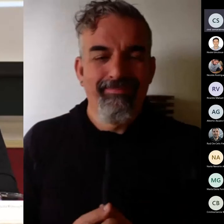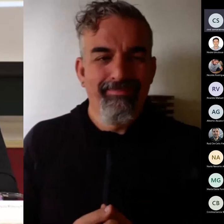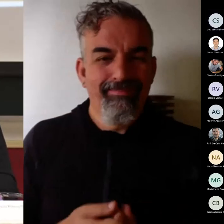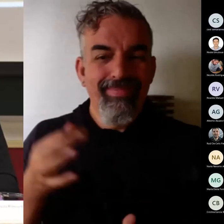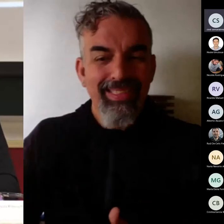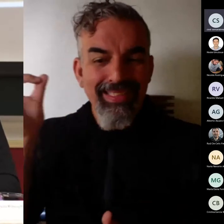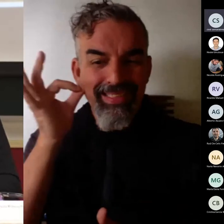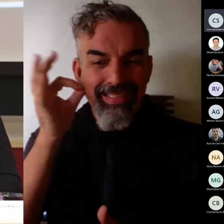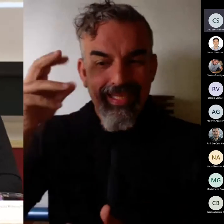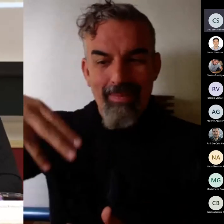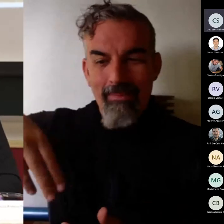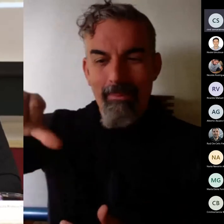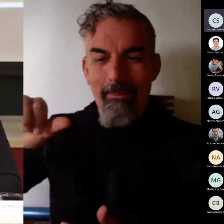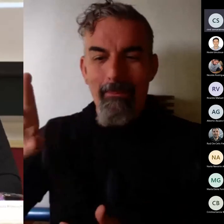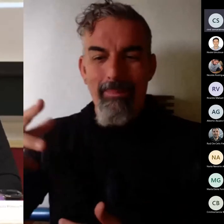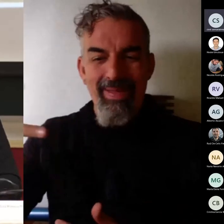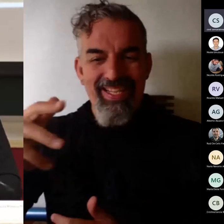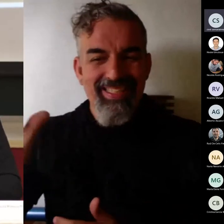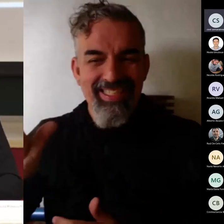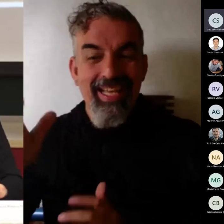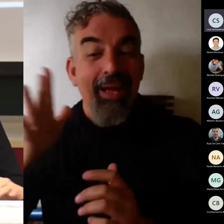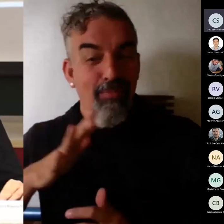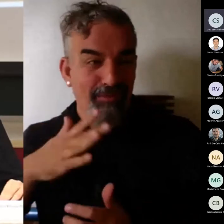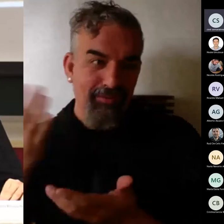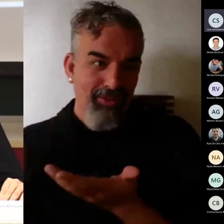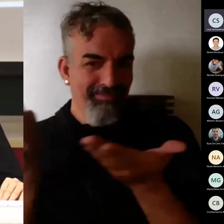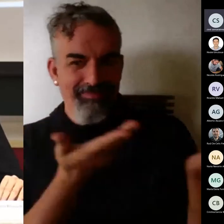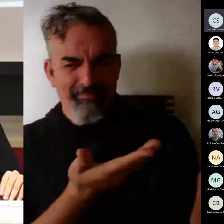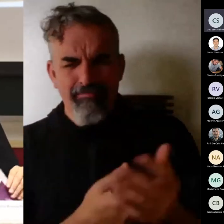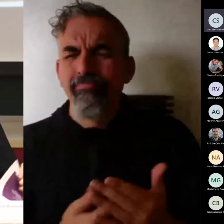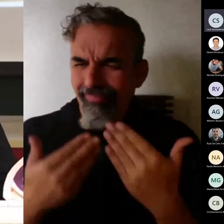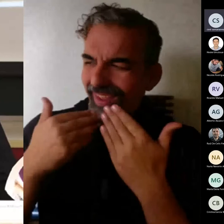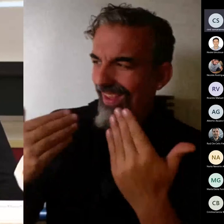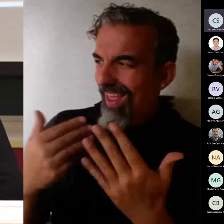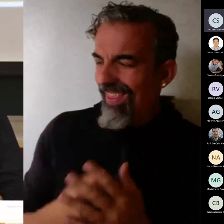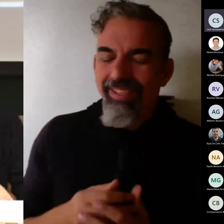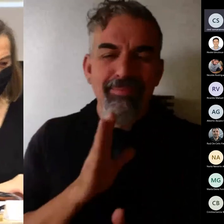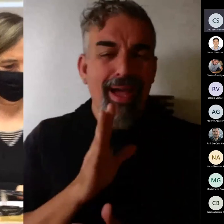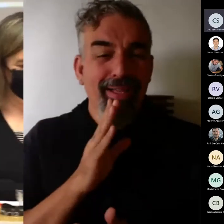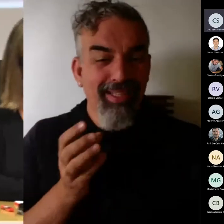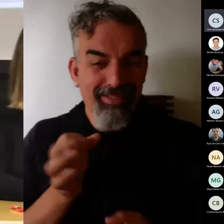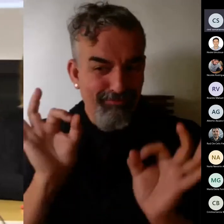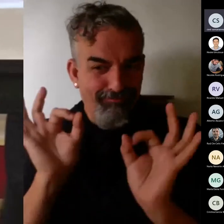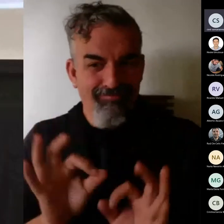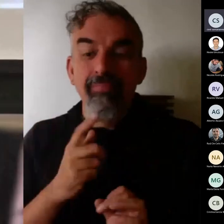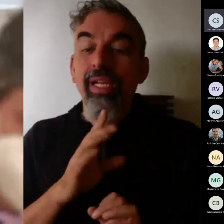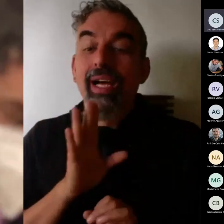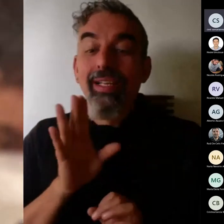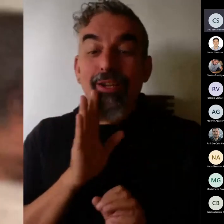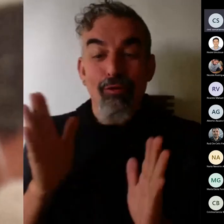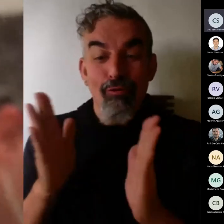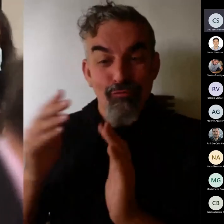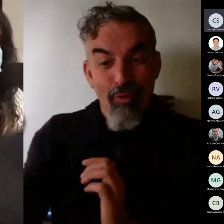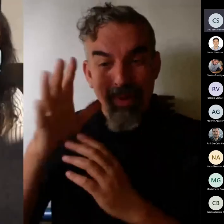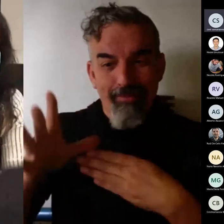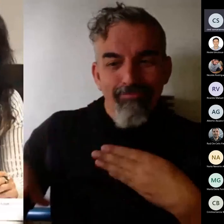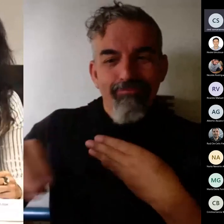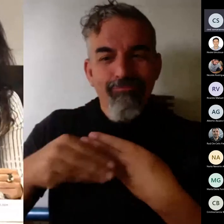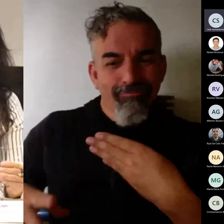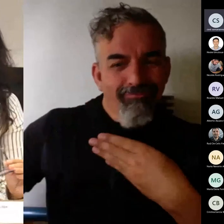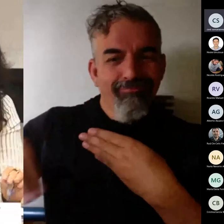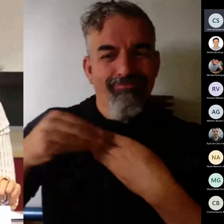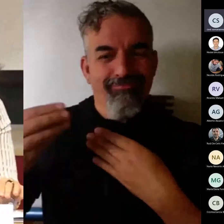gracias pues exactamente igual que antes complementando todo lo que han han dicho mis